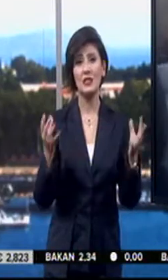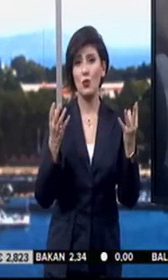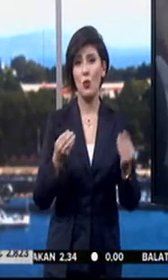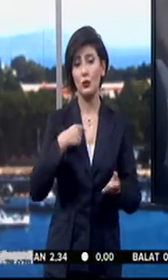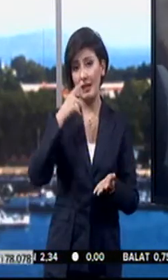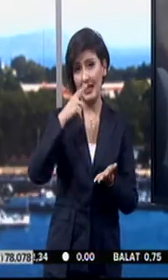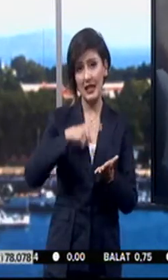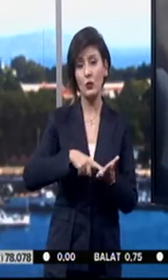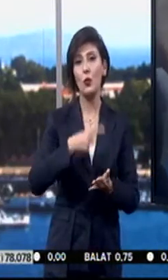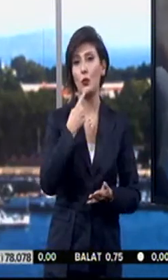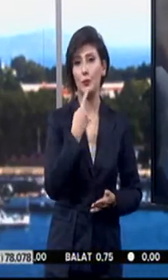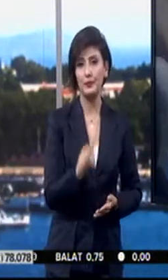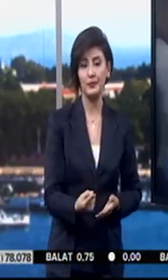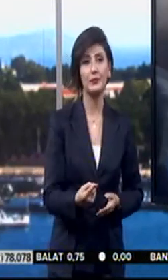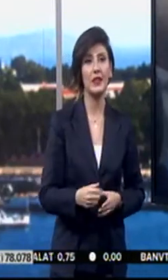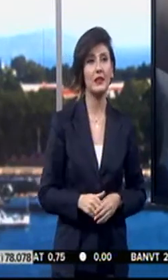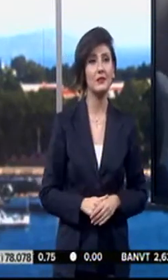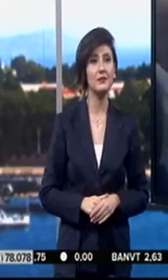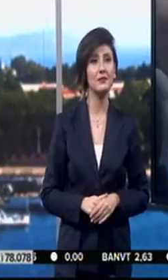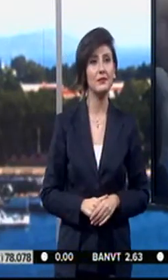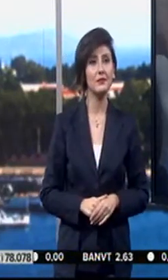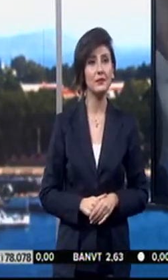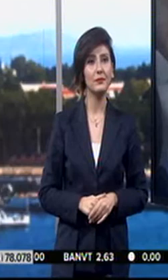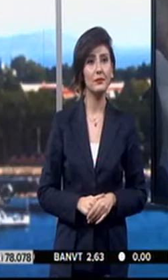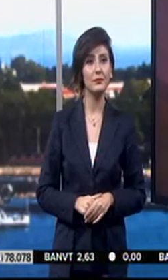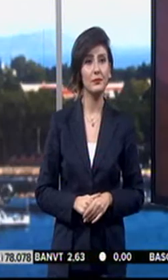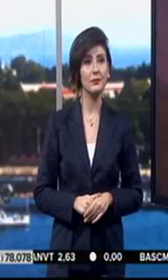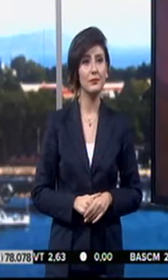gereksiz olduğuna inanıyorum ifadelerini kullandı.